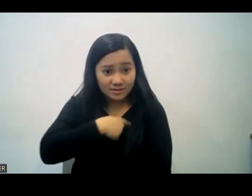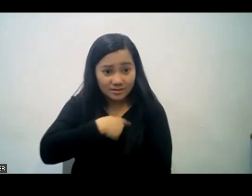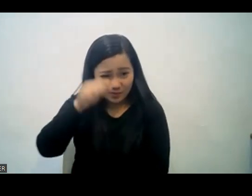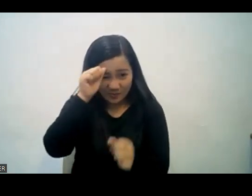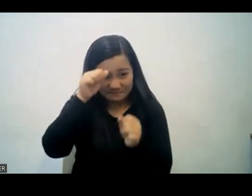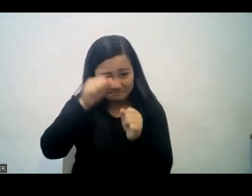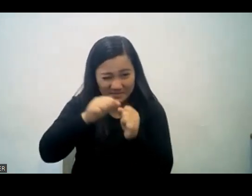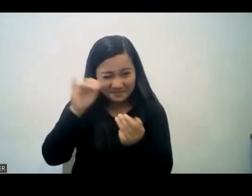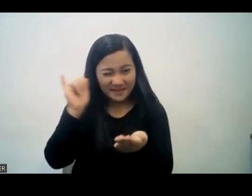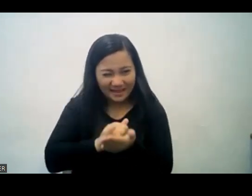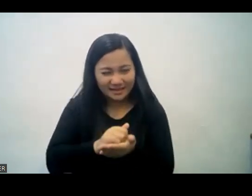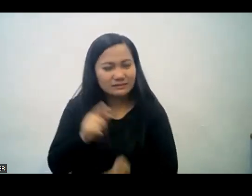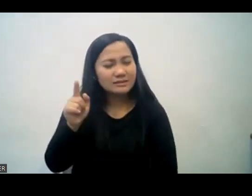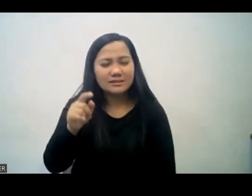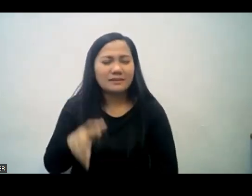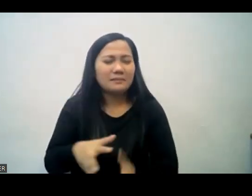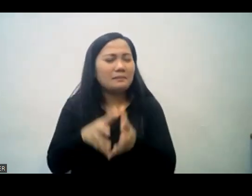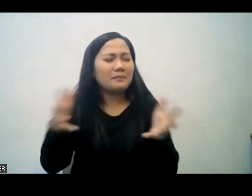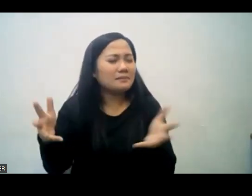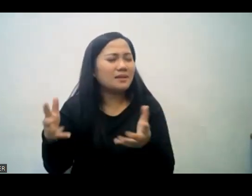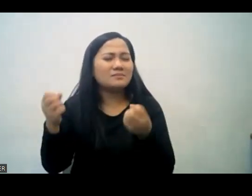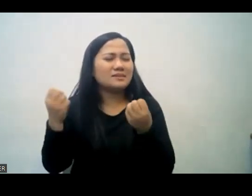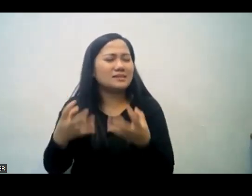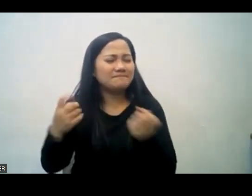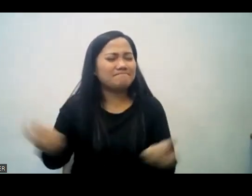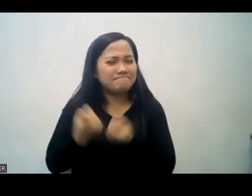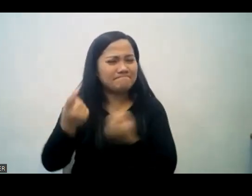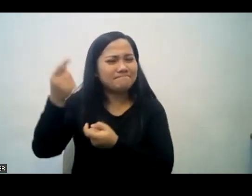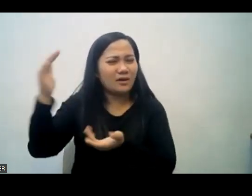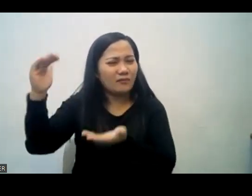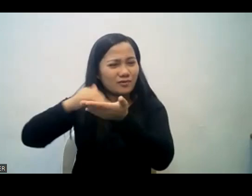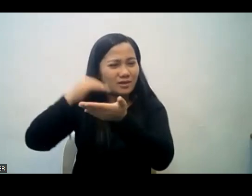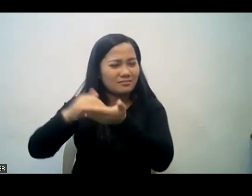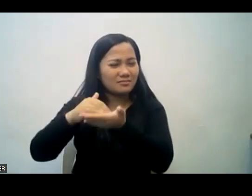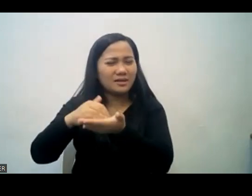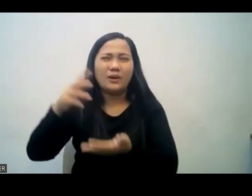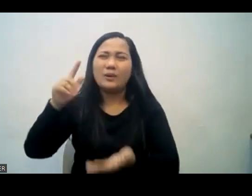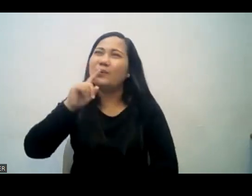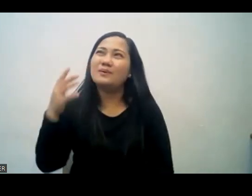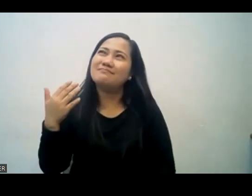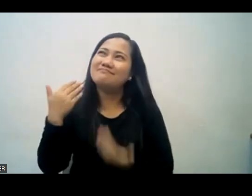gaano tayo labis o karami yung napatawad sa atin mapapatawad po natin ang lahat.